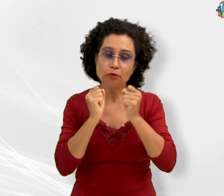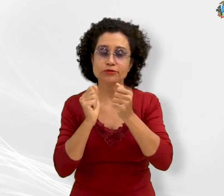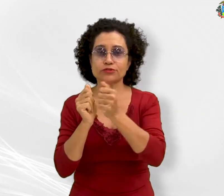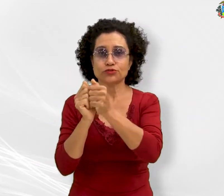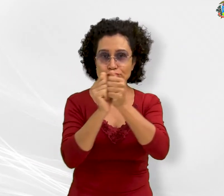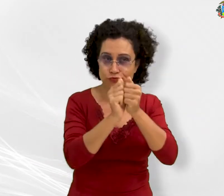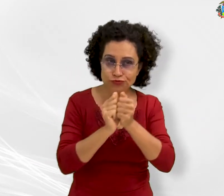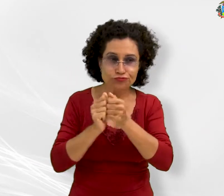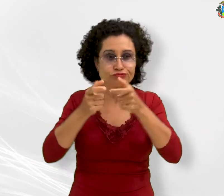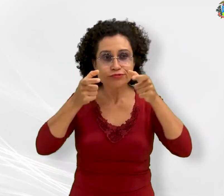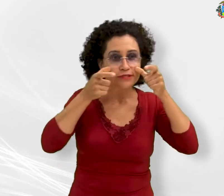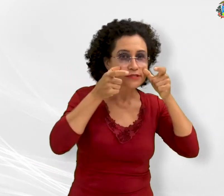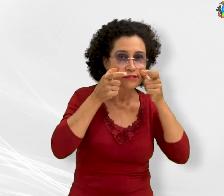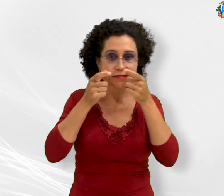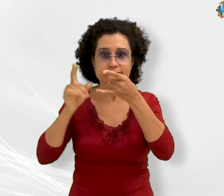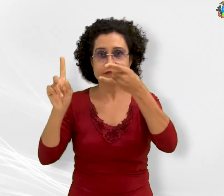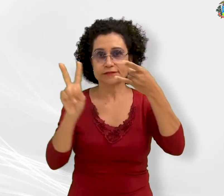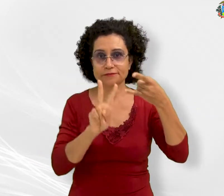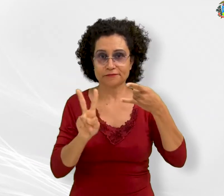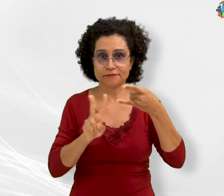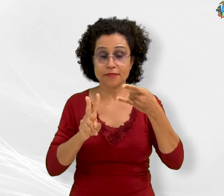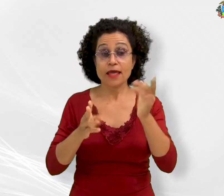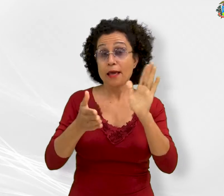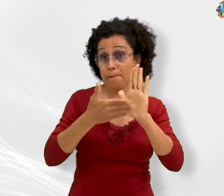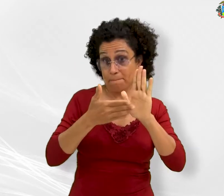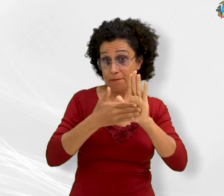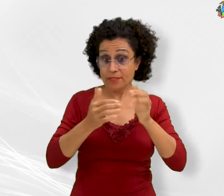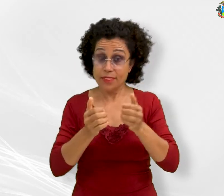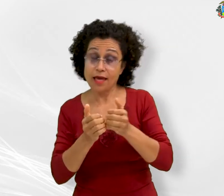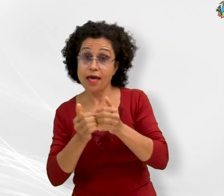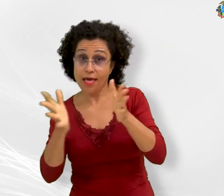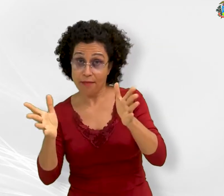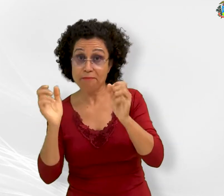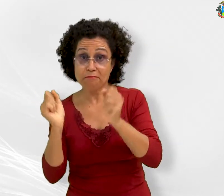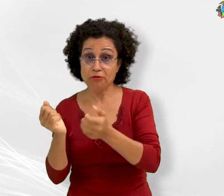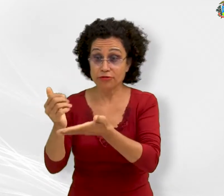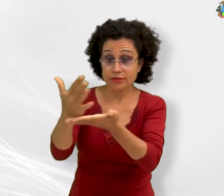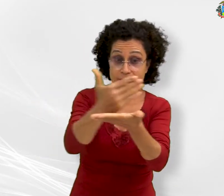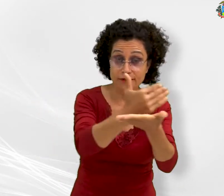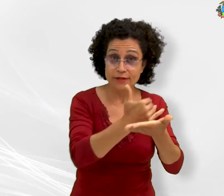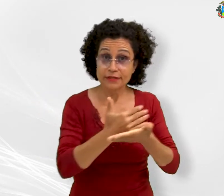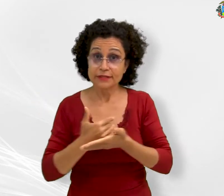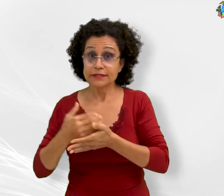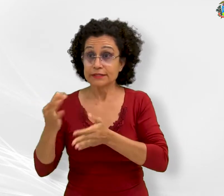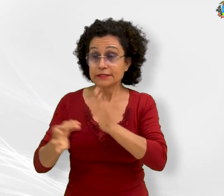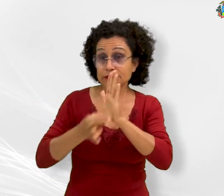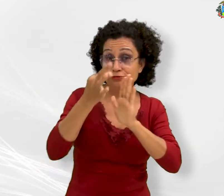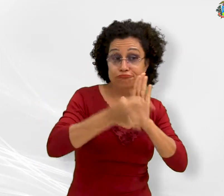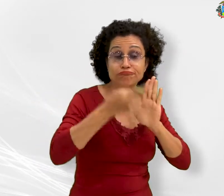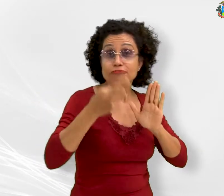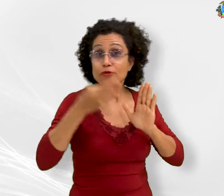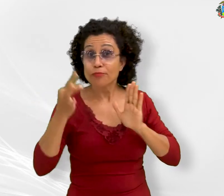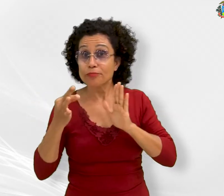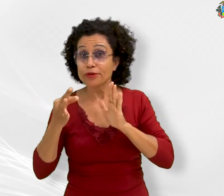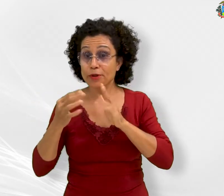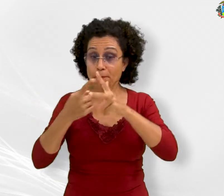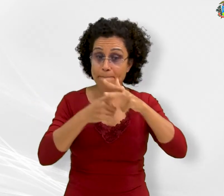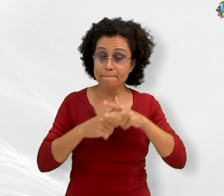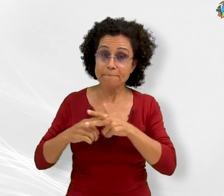Teams. A proposta está aberta para sugestões visando colher a contribuição de todos para o aprimoramento da abordagem da temática.